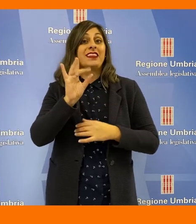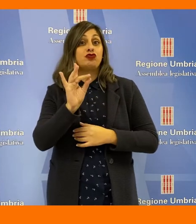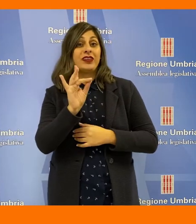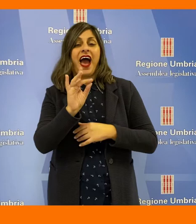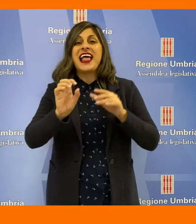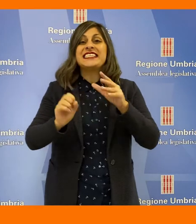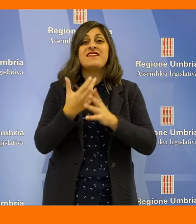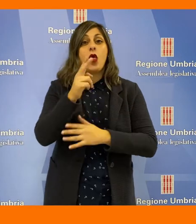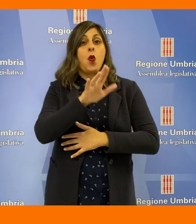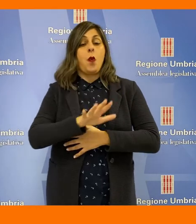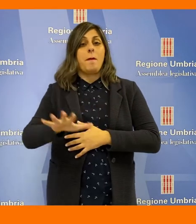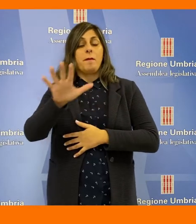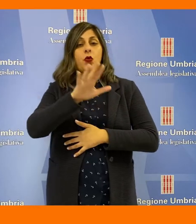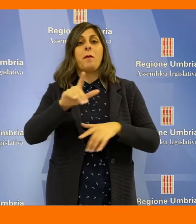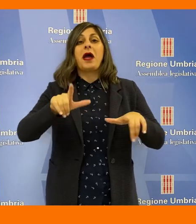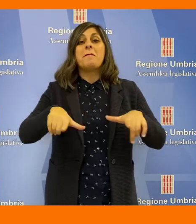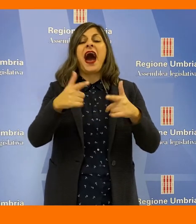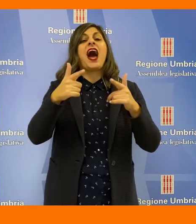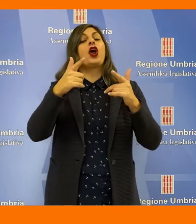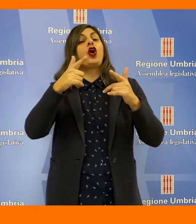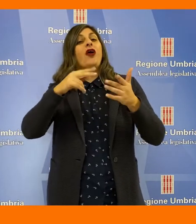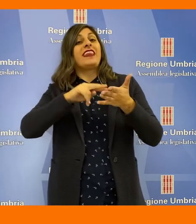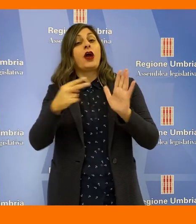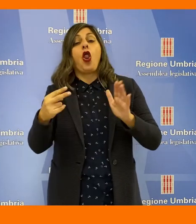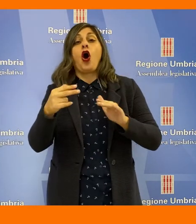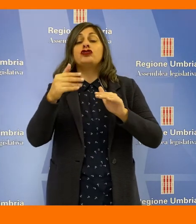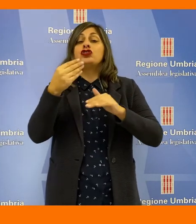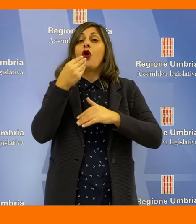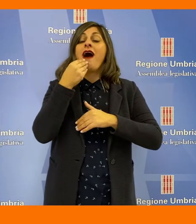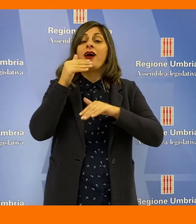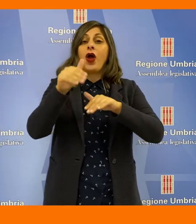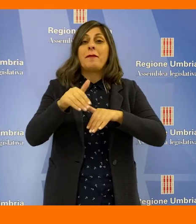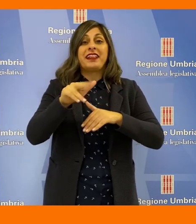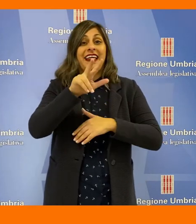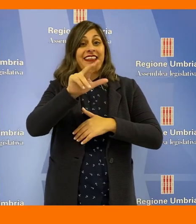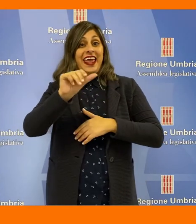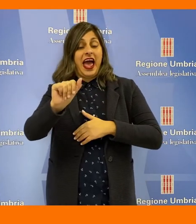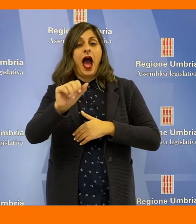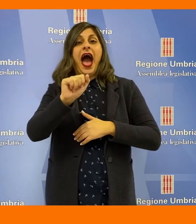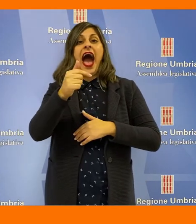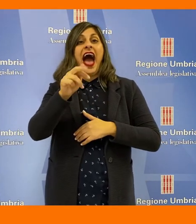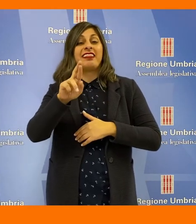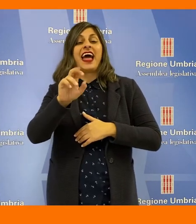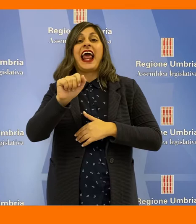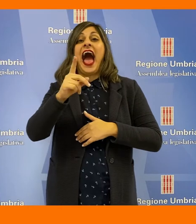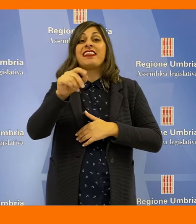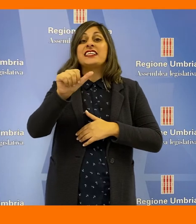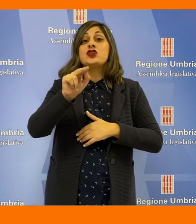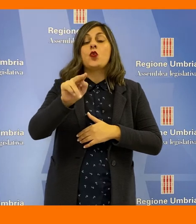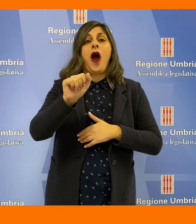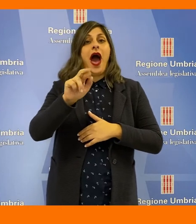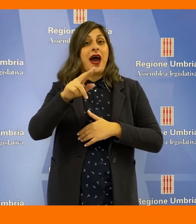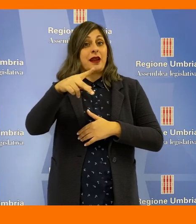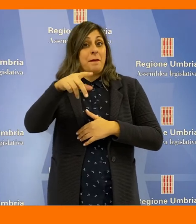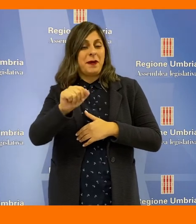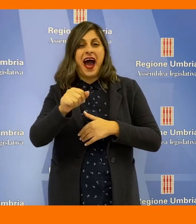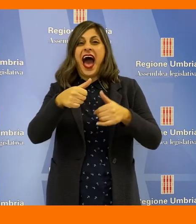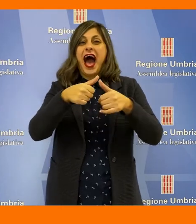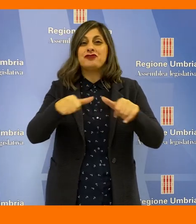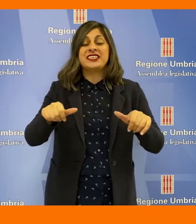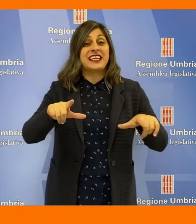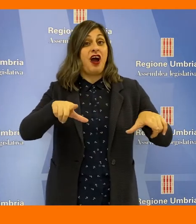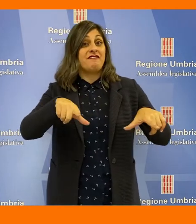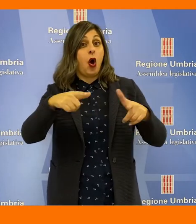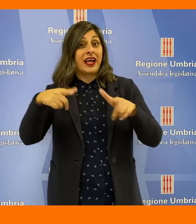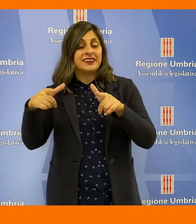Digitale, Svilupp Umbria, Parco Tecnologico Agroalimentare 3A, ATER, ADISU, ARPA, Agenzia